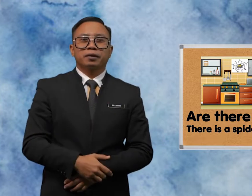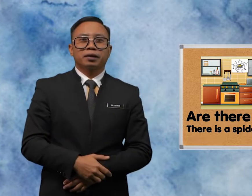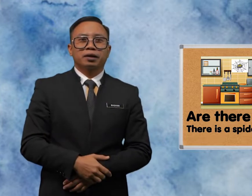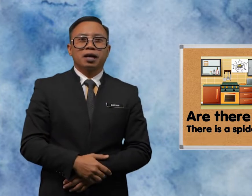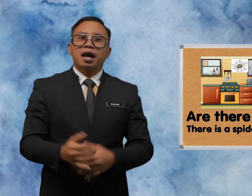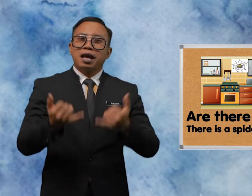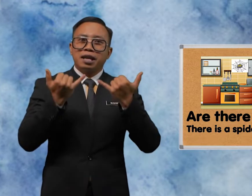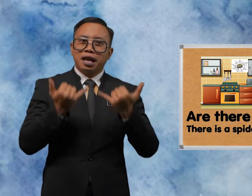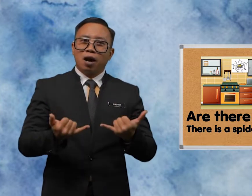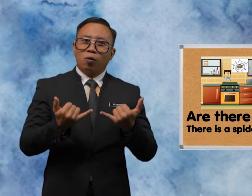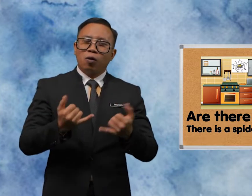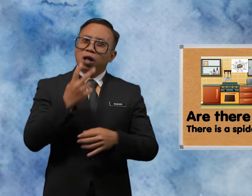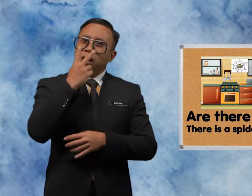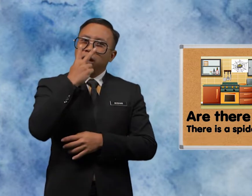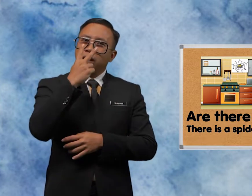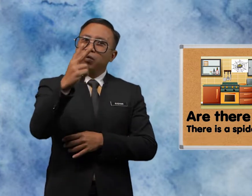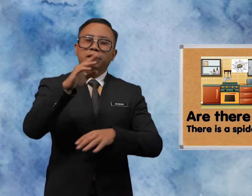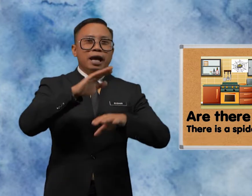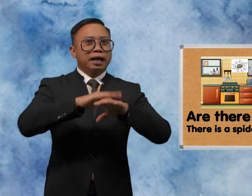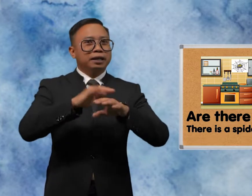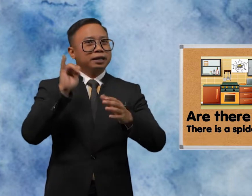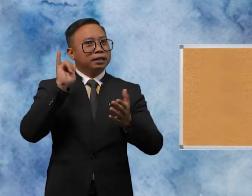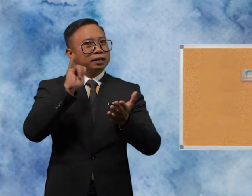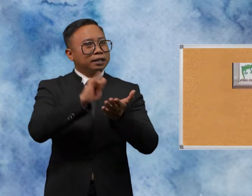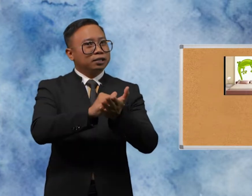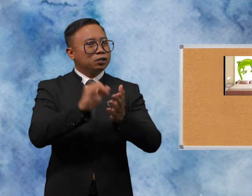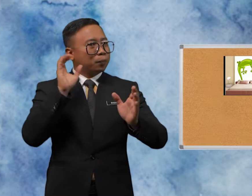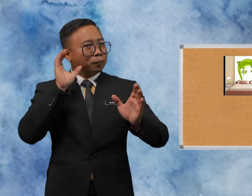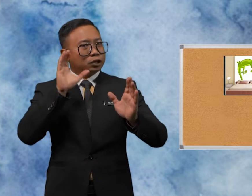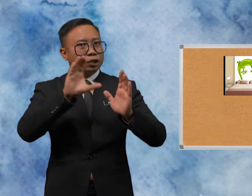Now Look At This Picture